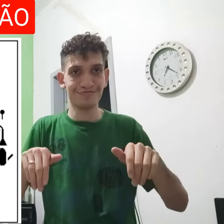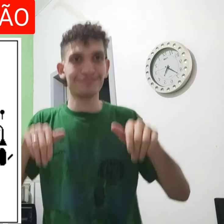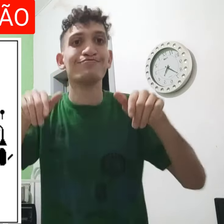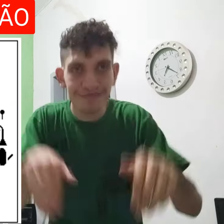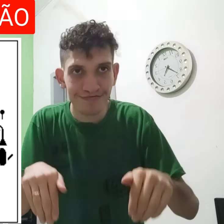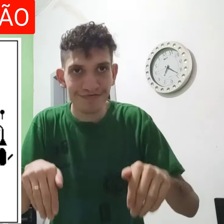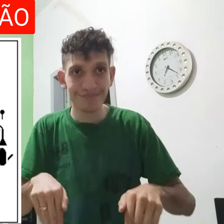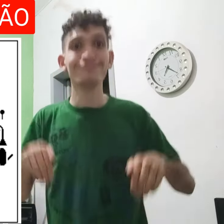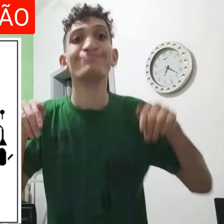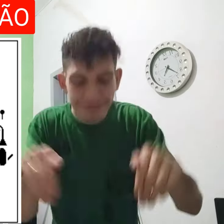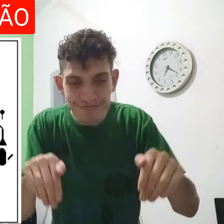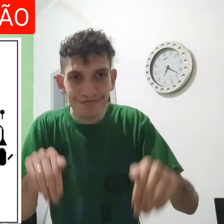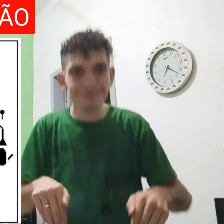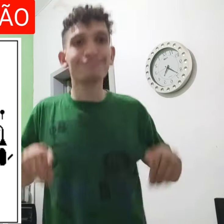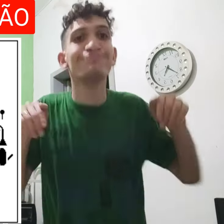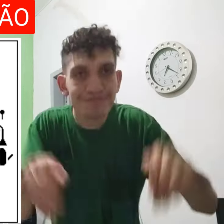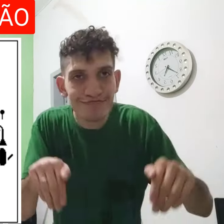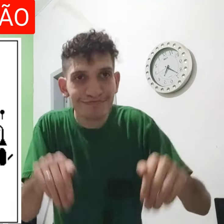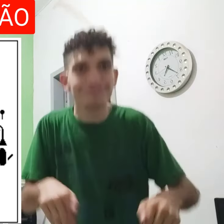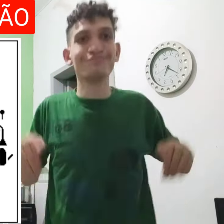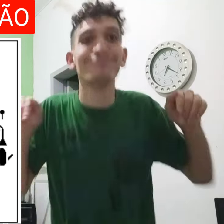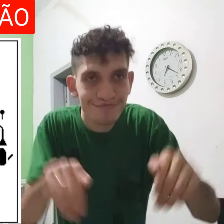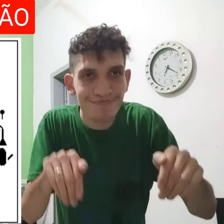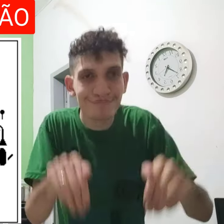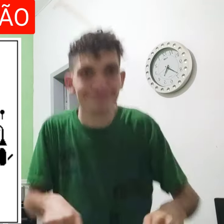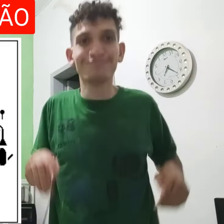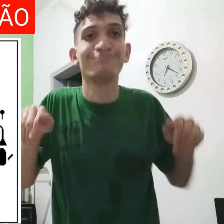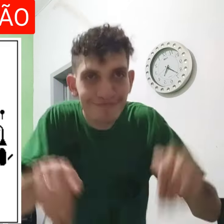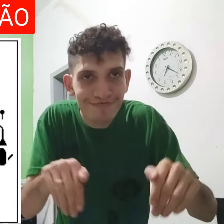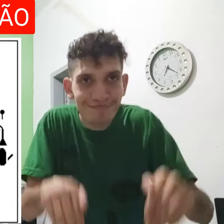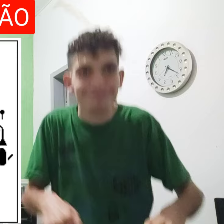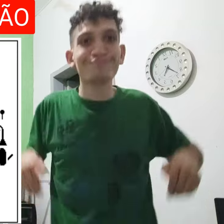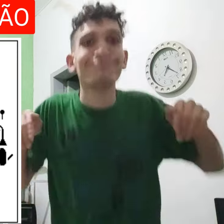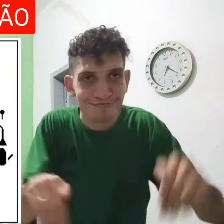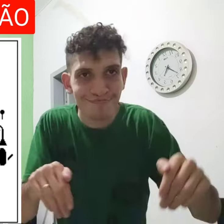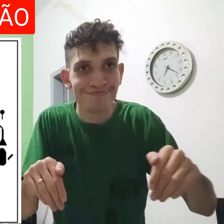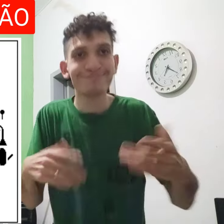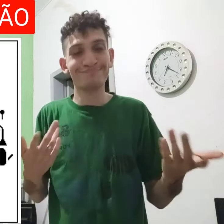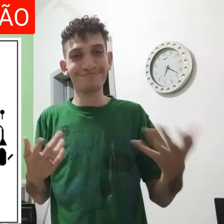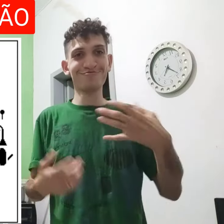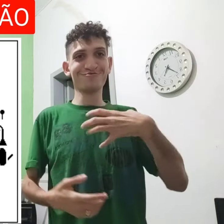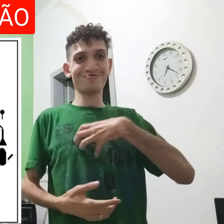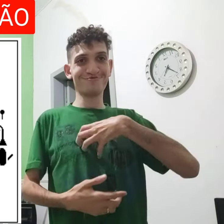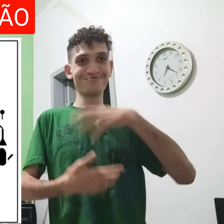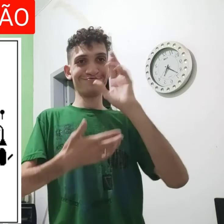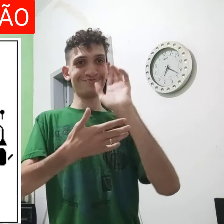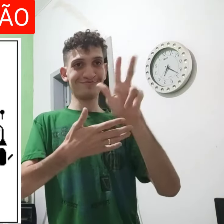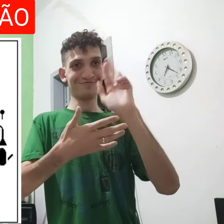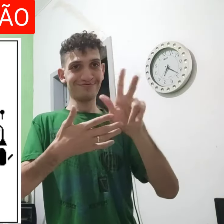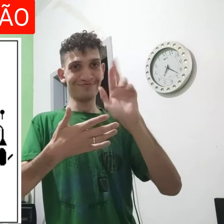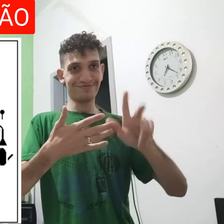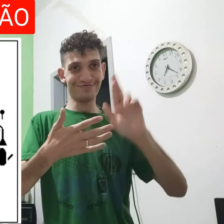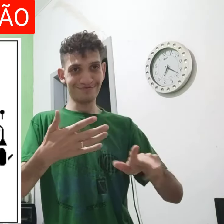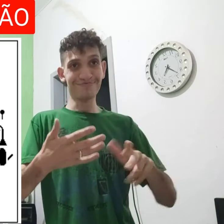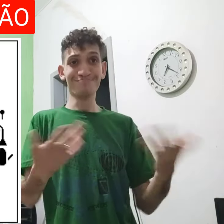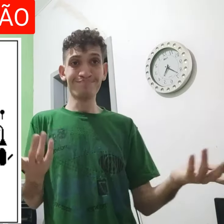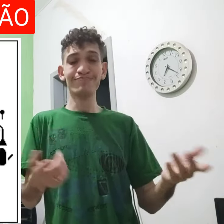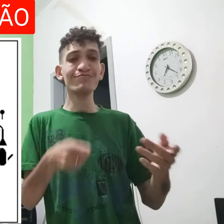o terceiro, as mãos estão assim e o corpo quase assim dessa forma